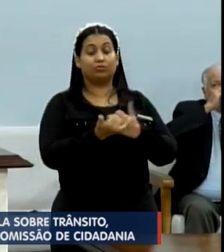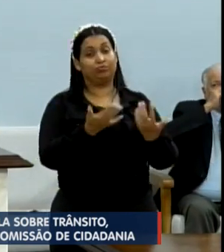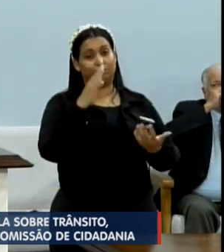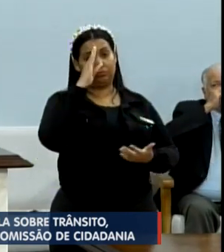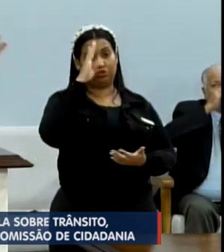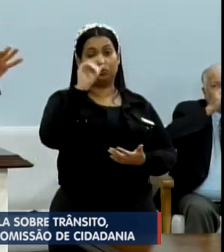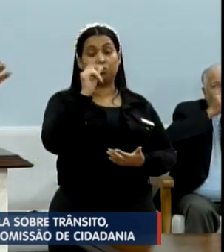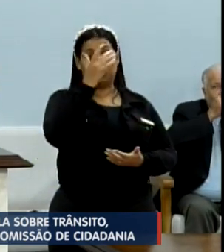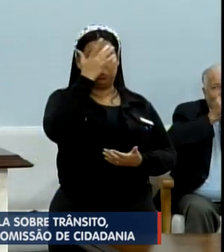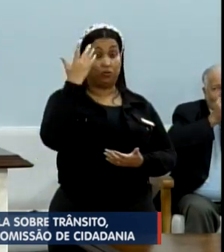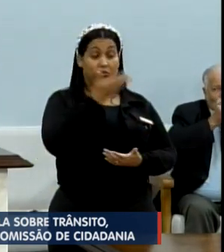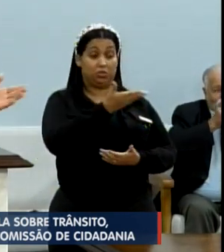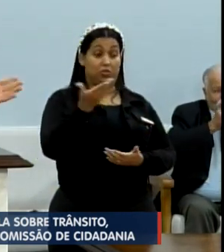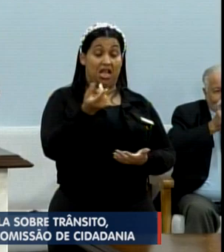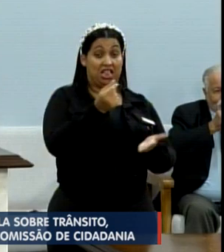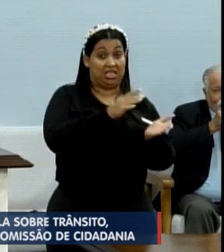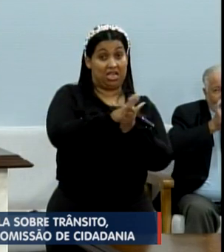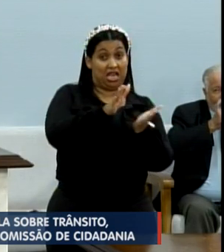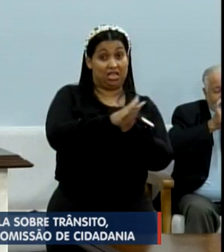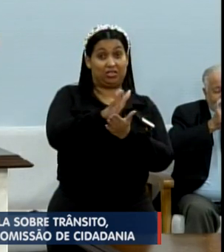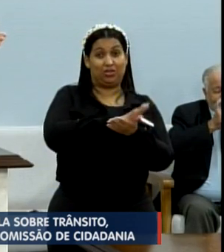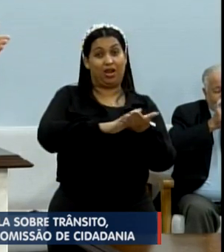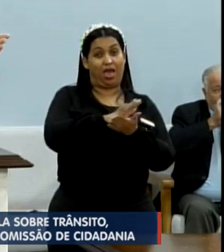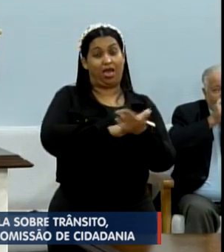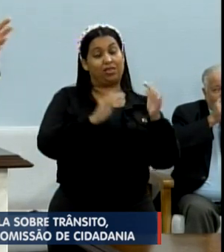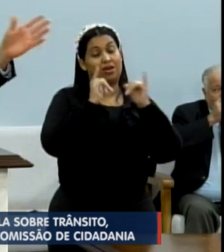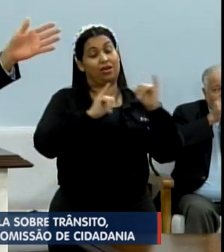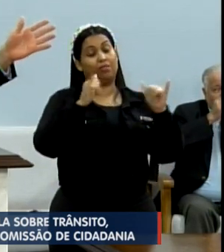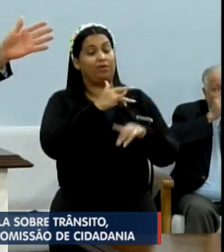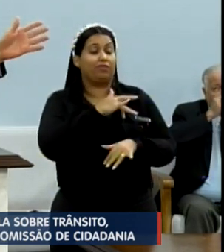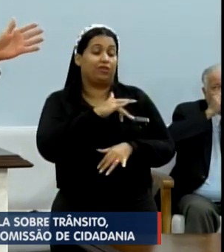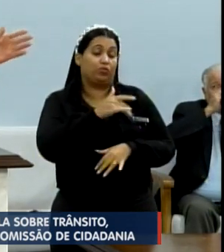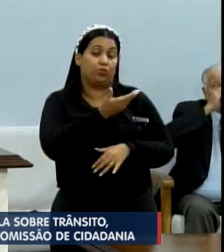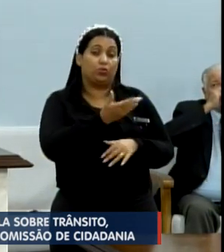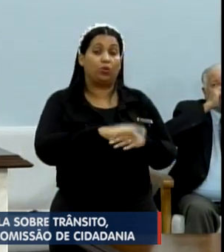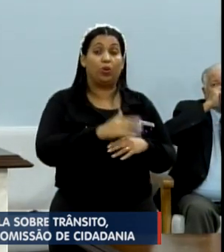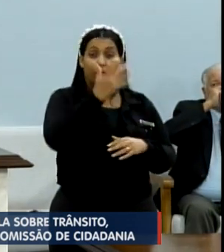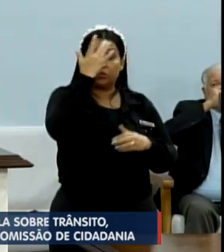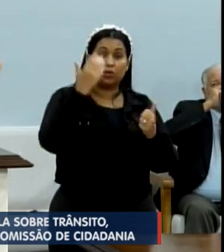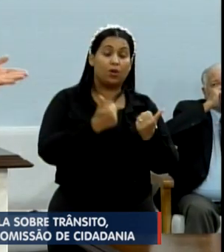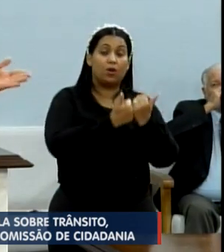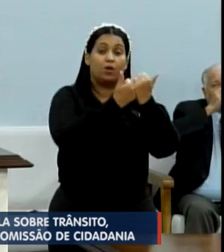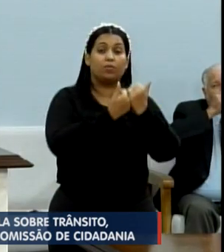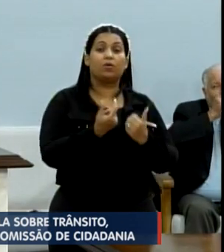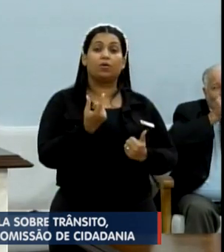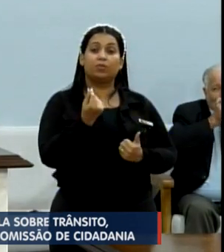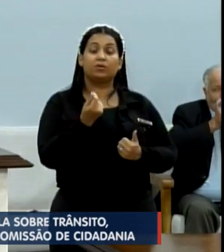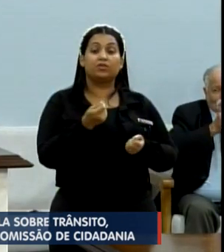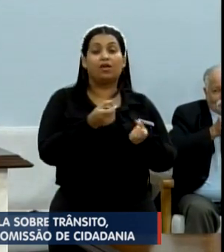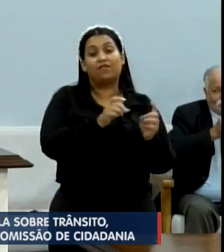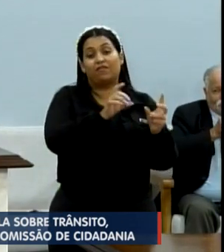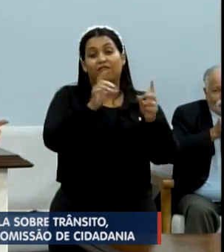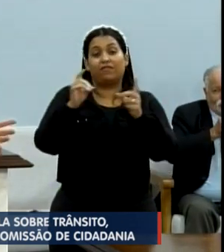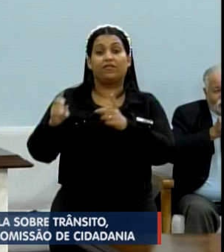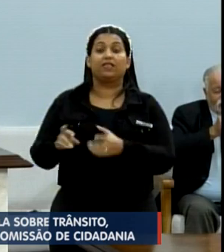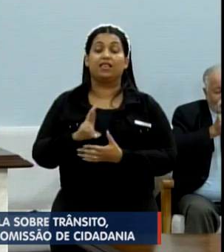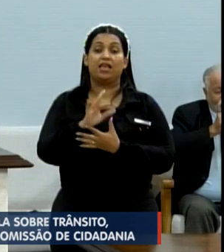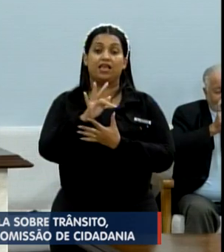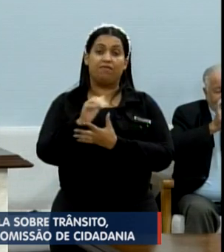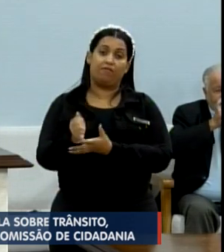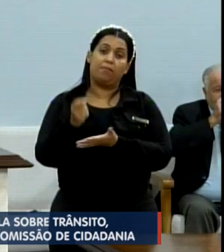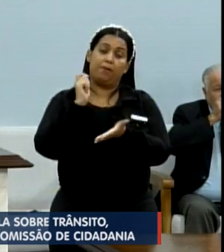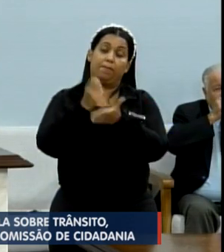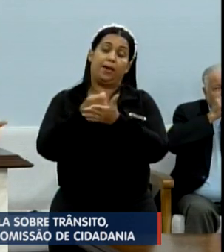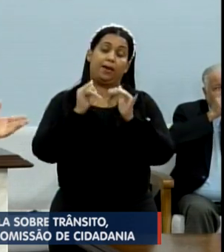não é minha gente? Sabe que ele não gastou nada na campanha, fiquei até com dó dele. Me parece que quem apoiou ele teve que até vender rifa para ele pagar a campanha, não é?